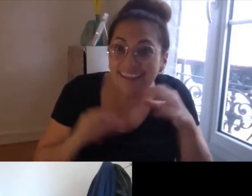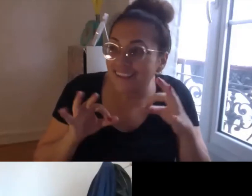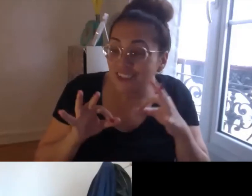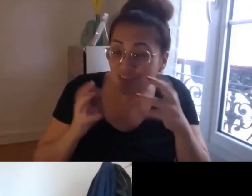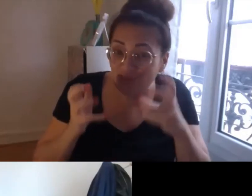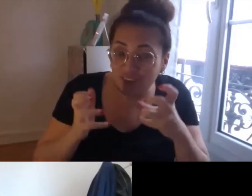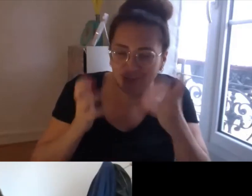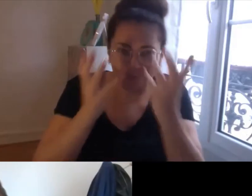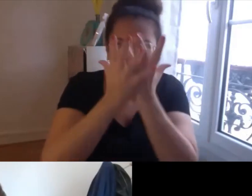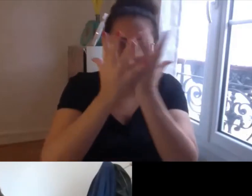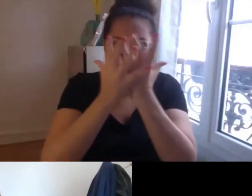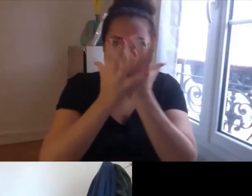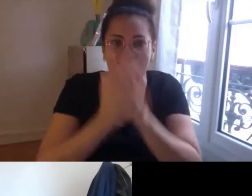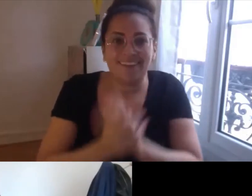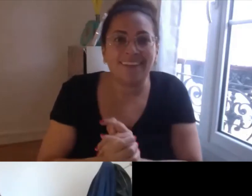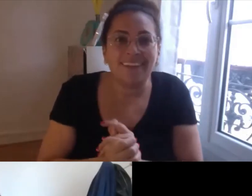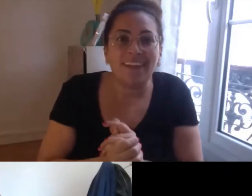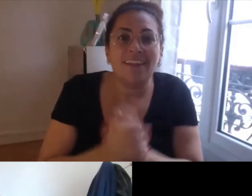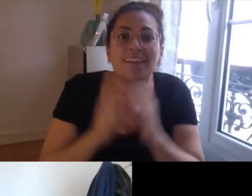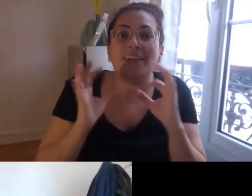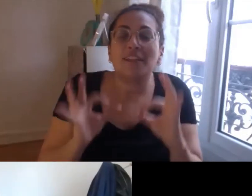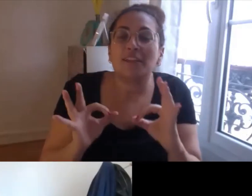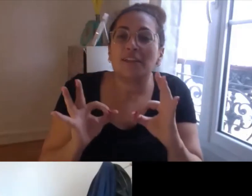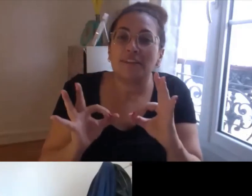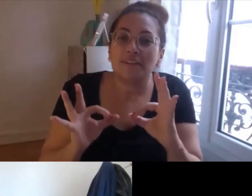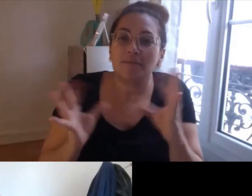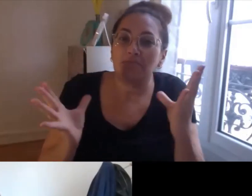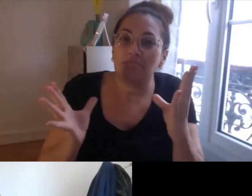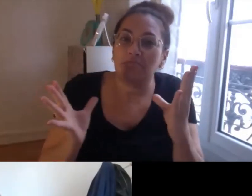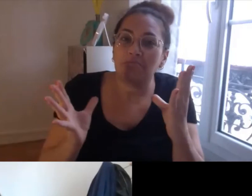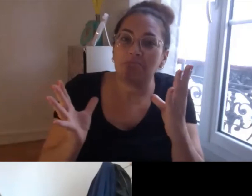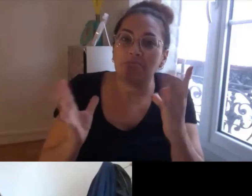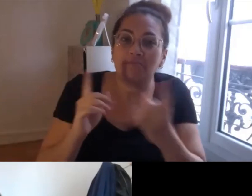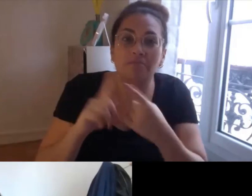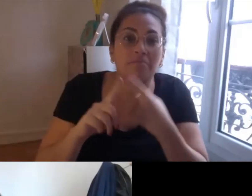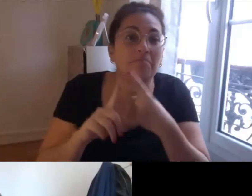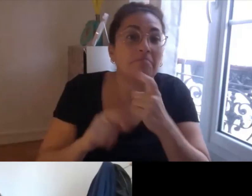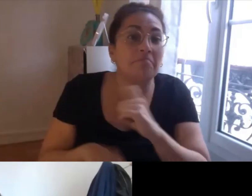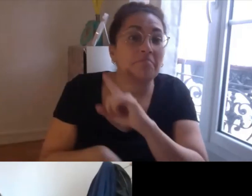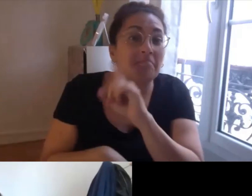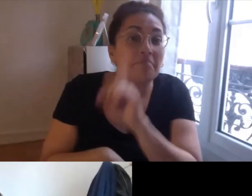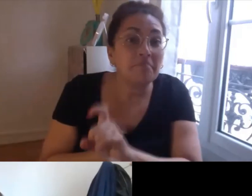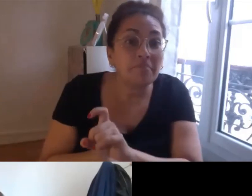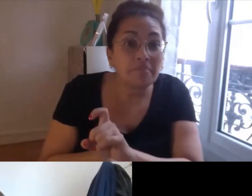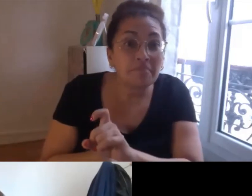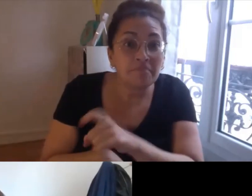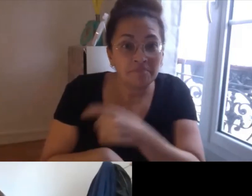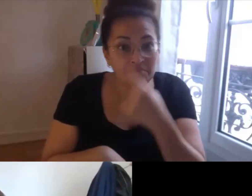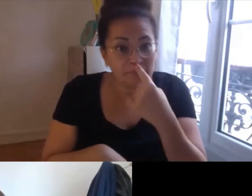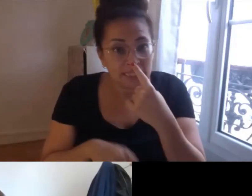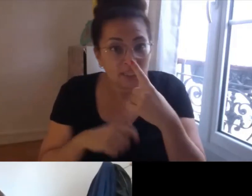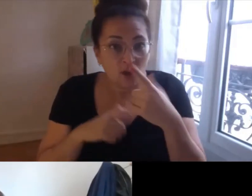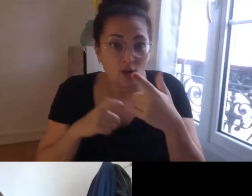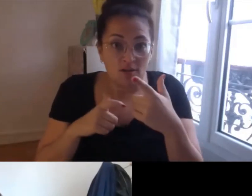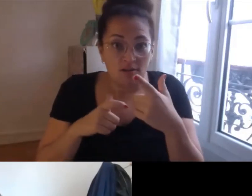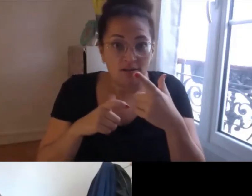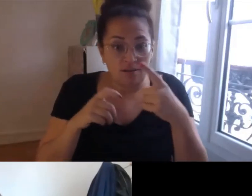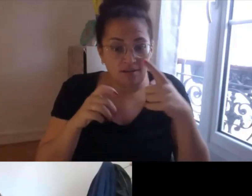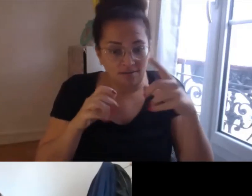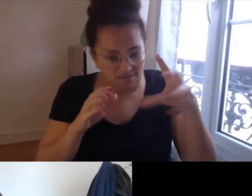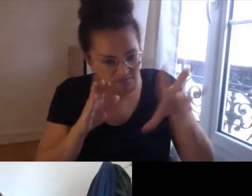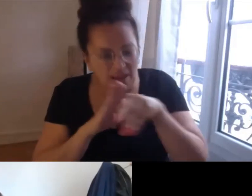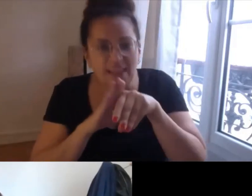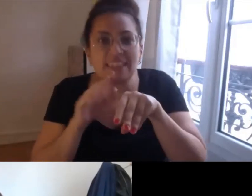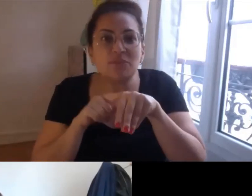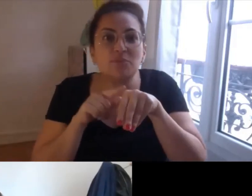Je voulais également voir avec vous comment vous appréhendiez ce processus de participation justement pour